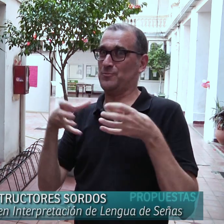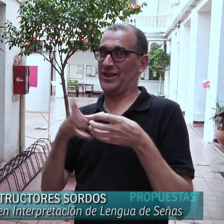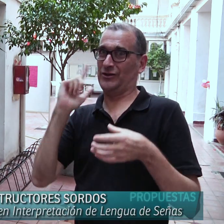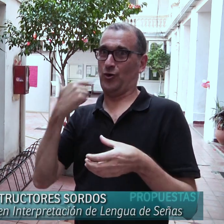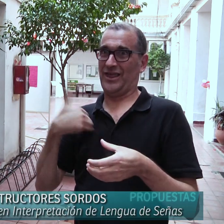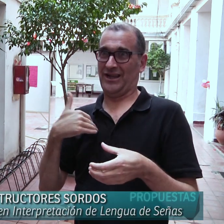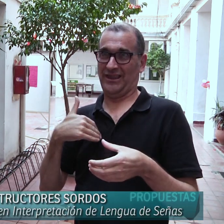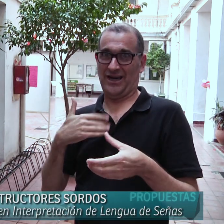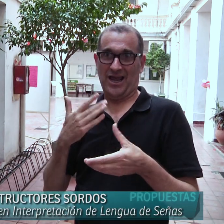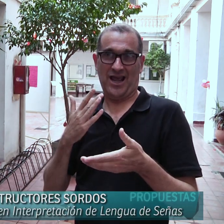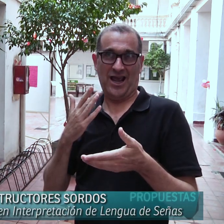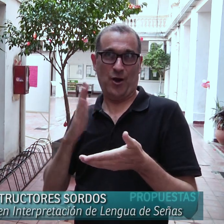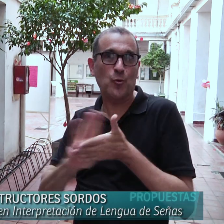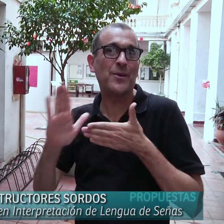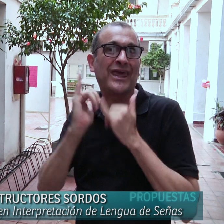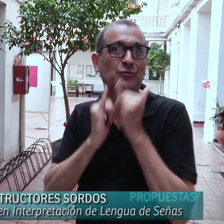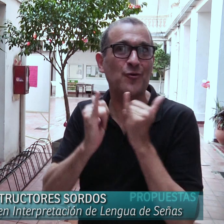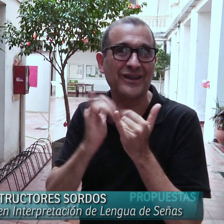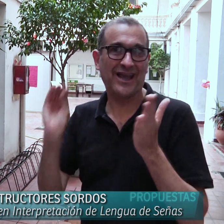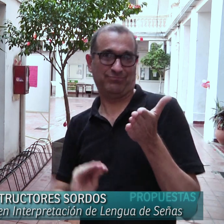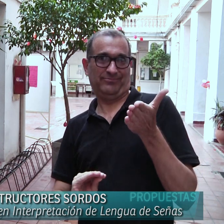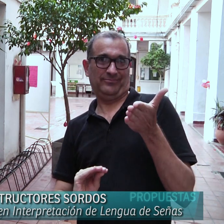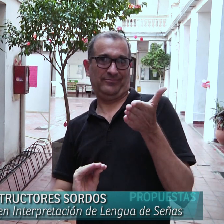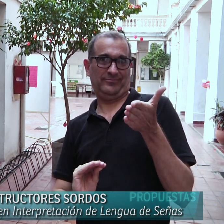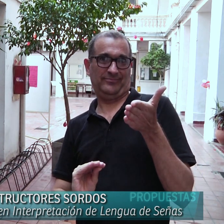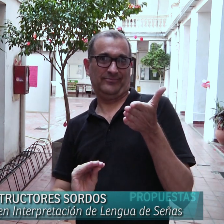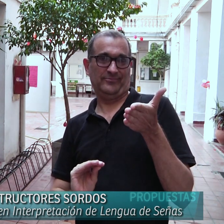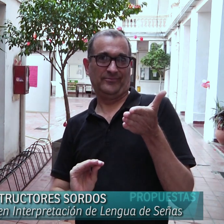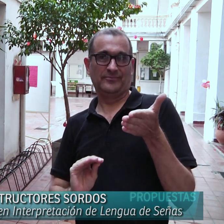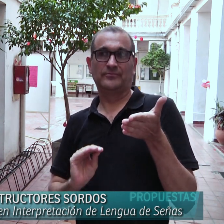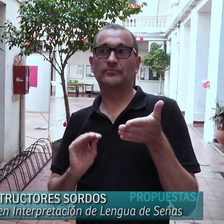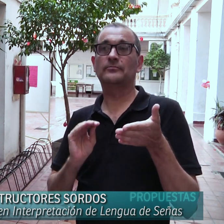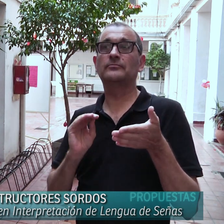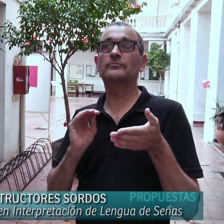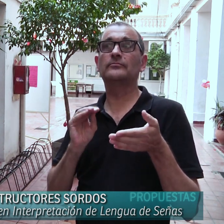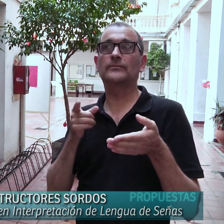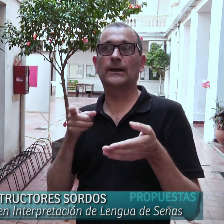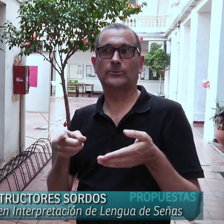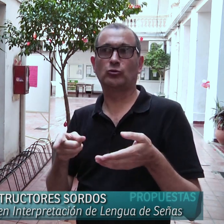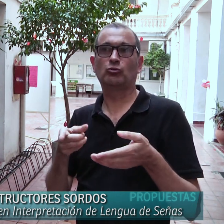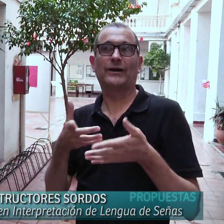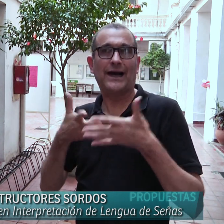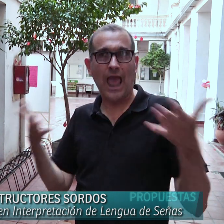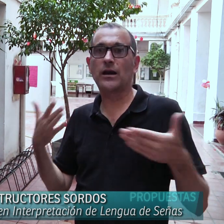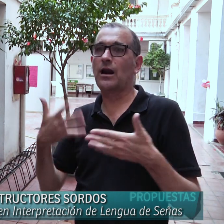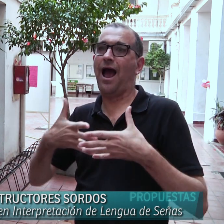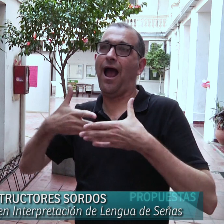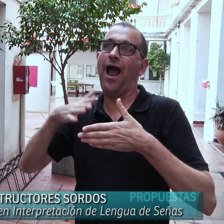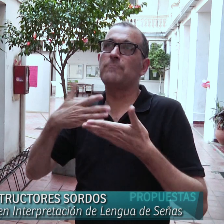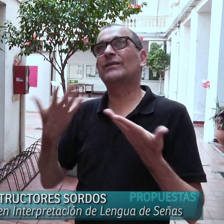muy contento con ese proyecto de calidoscopio que se aprueba, porque hay algo de la historia, algo nuevo que se